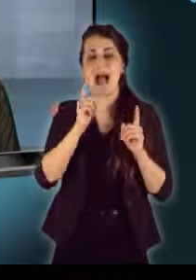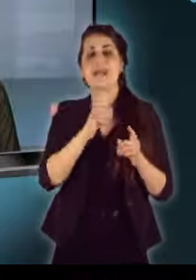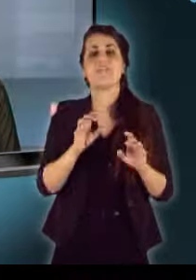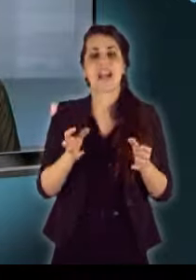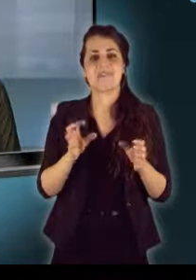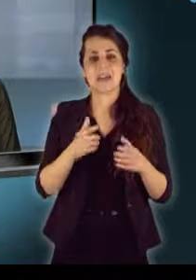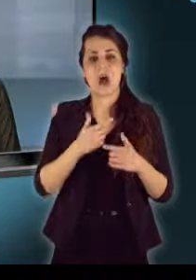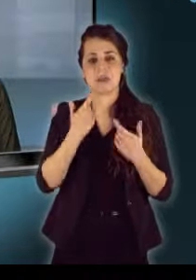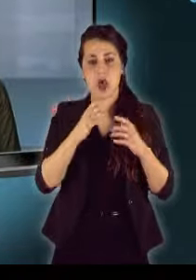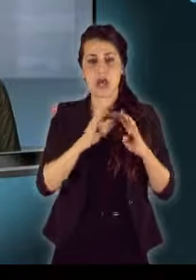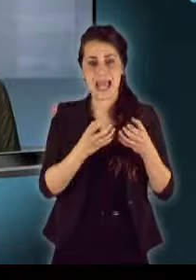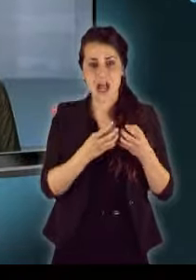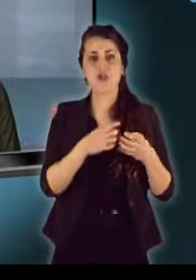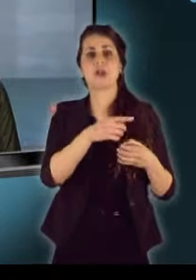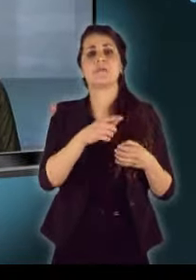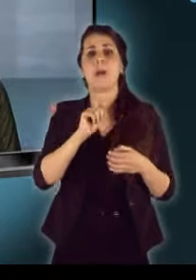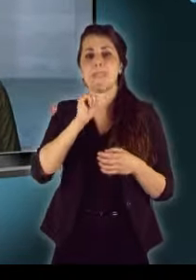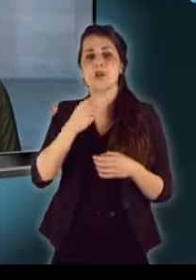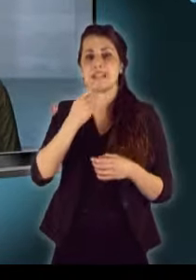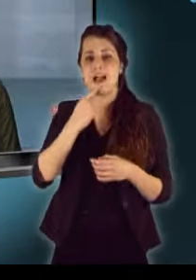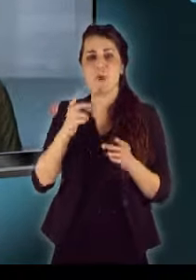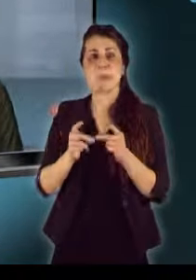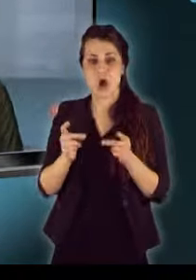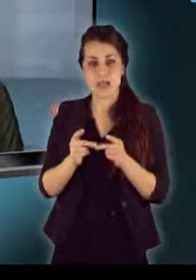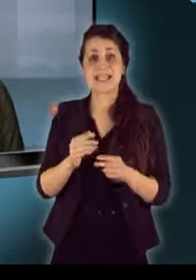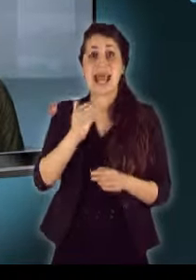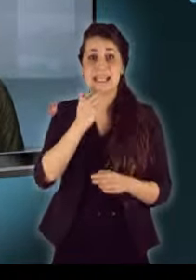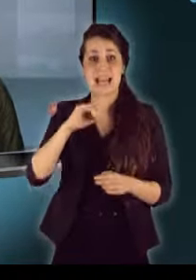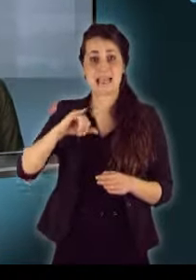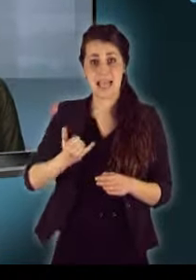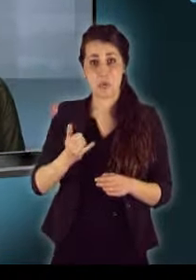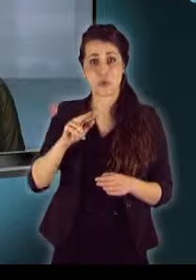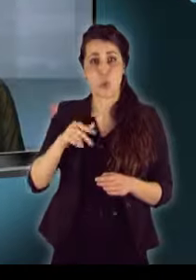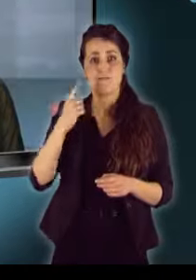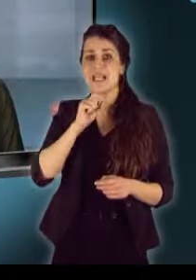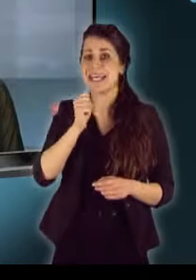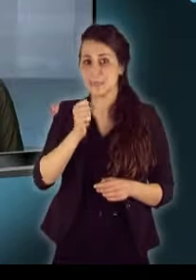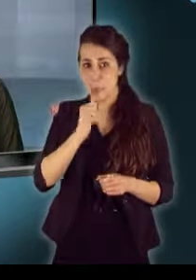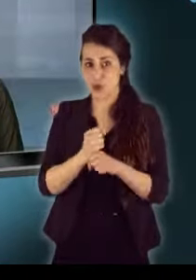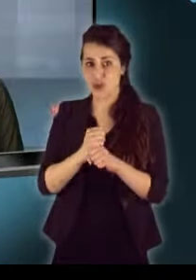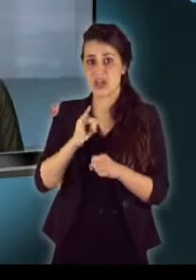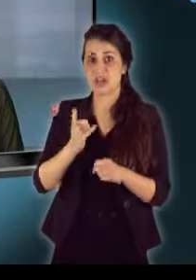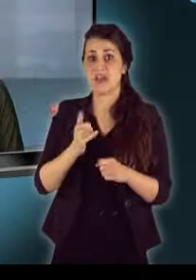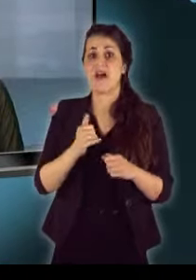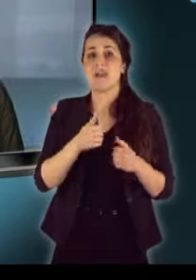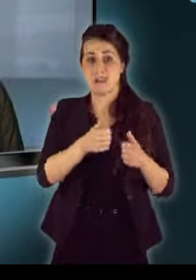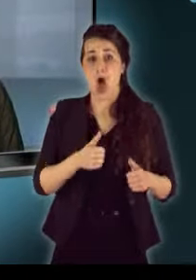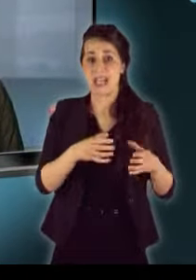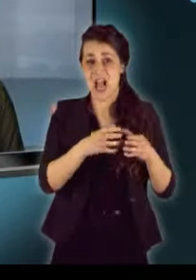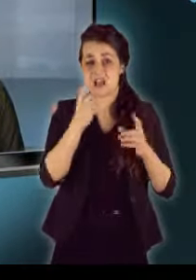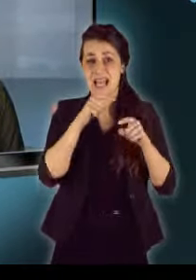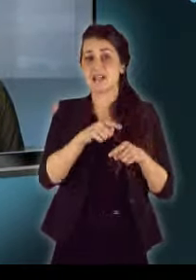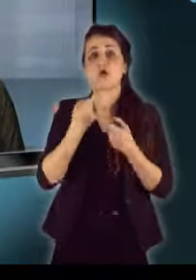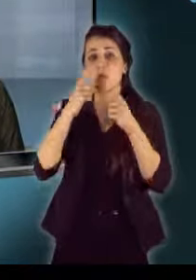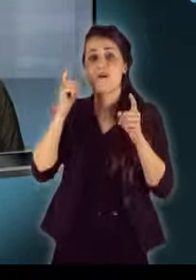Közszolgálati Televízió magyar nyelvű magazinját. Eszterházi Jánossról készítettek riportot, és a tanács szerint nem adtak teret a